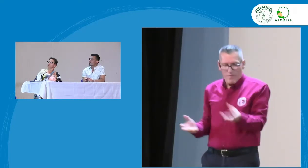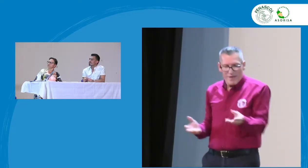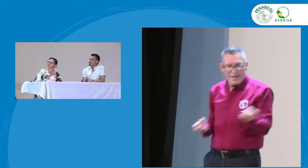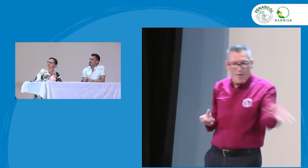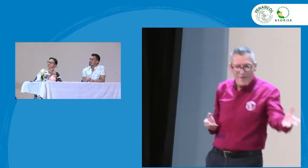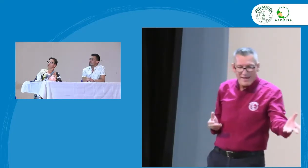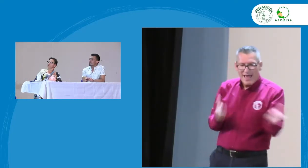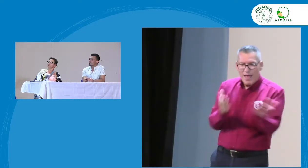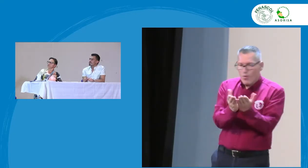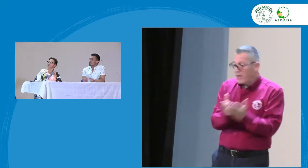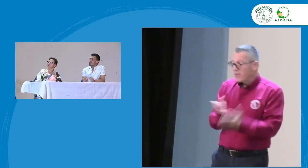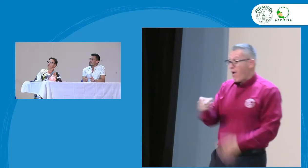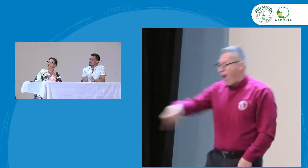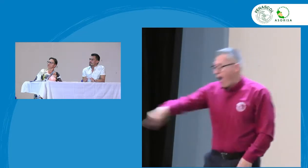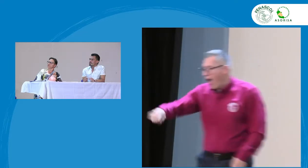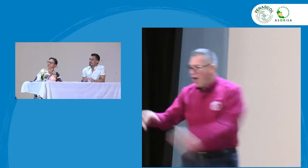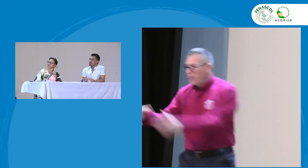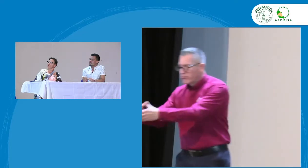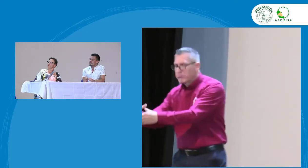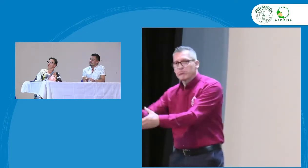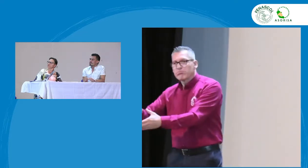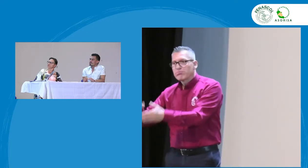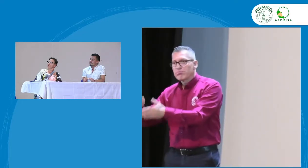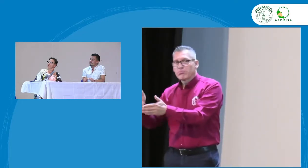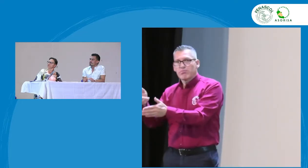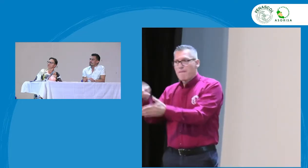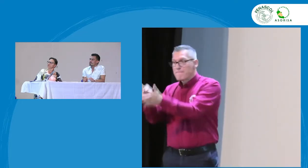si es el adecuado, si cuentan con los recursos,